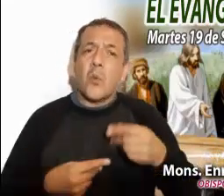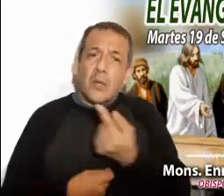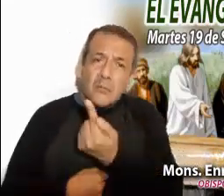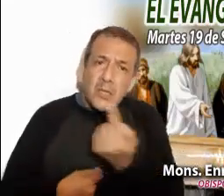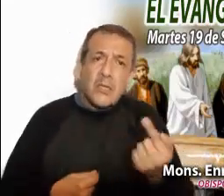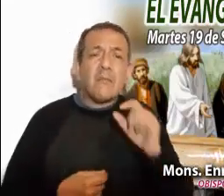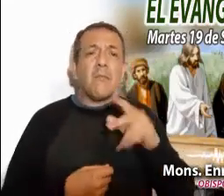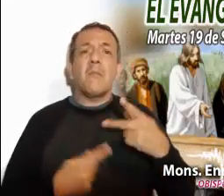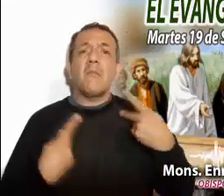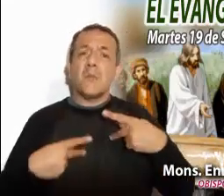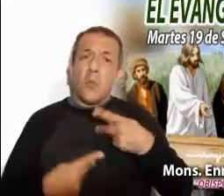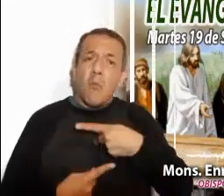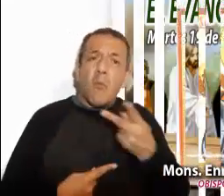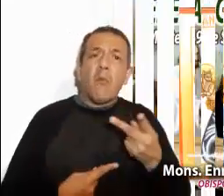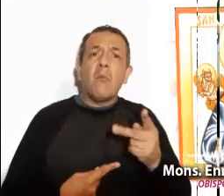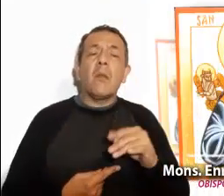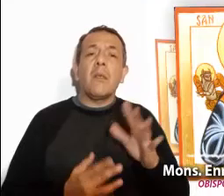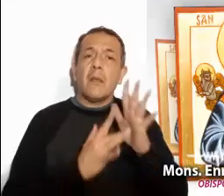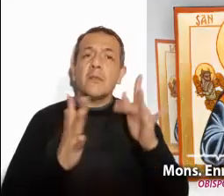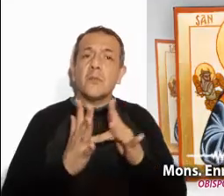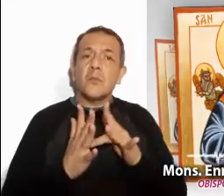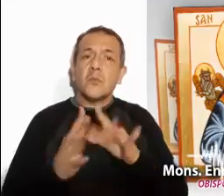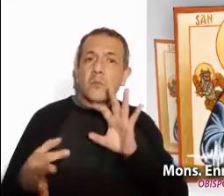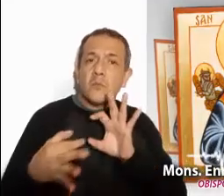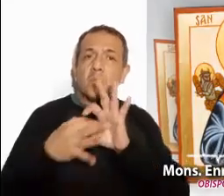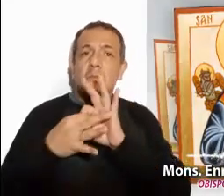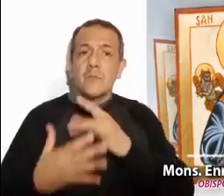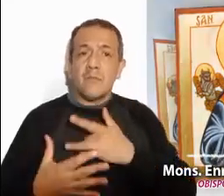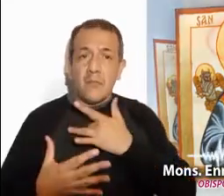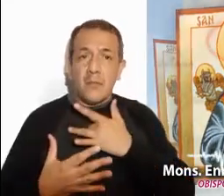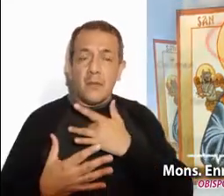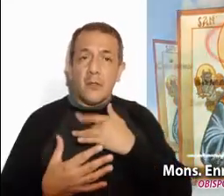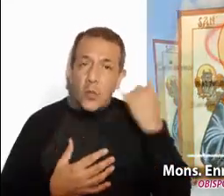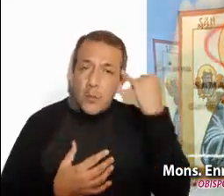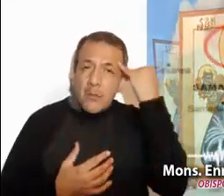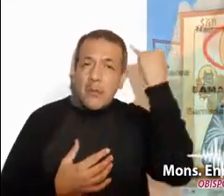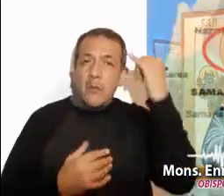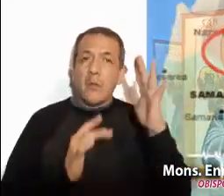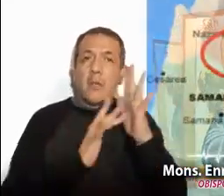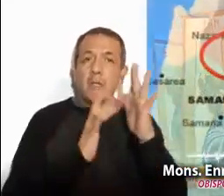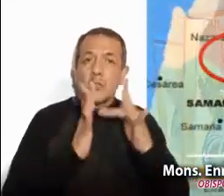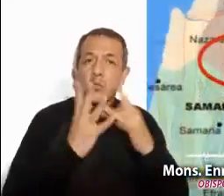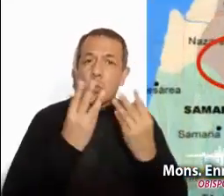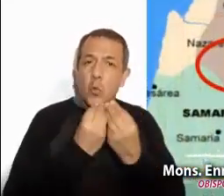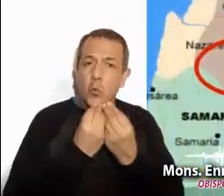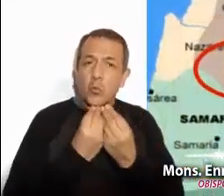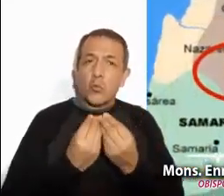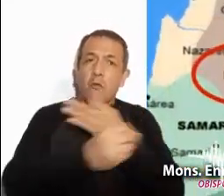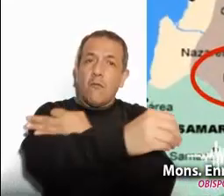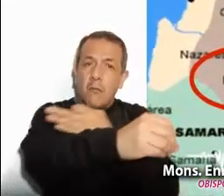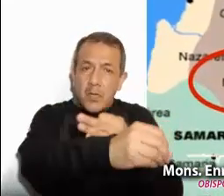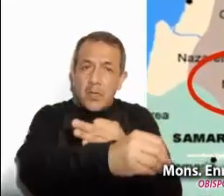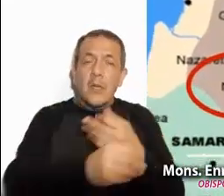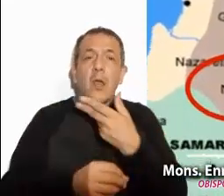como propios los sentimientos del pobre. Lo imagino caminando junto a cada familiar, junto a cada hermano o